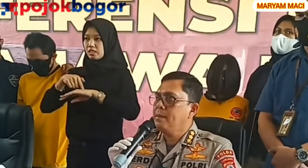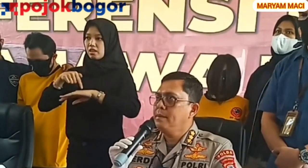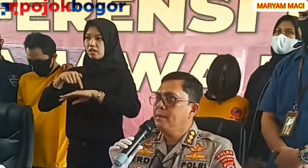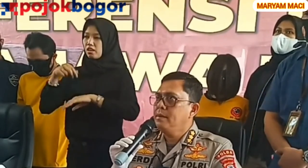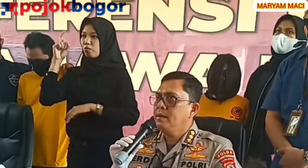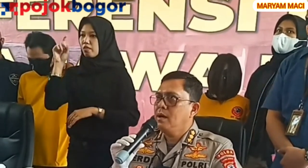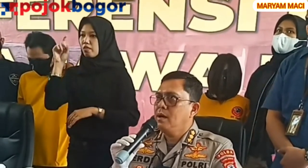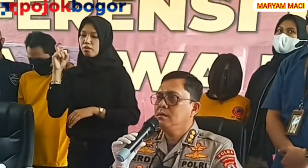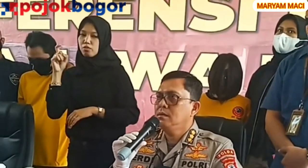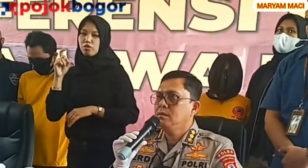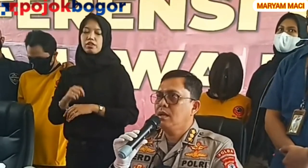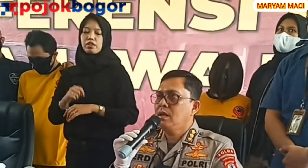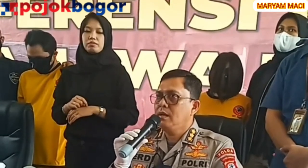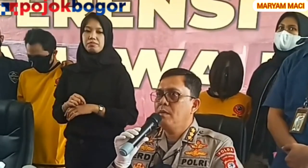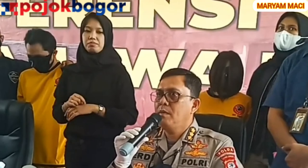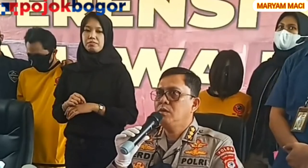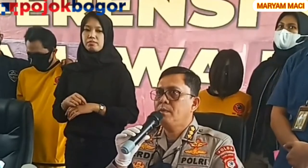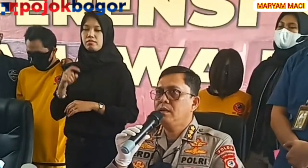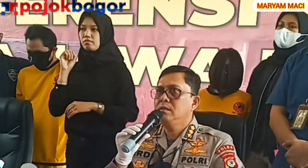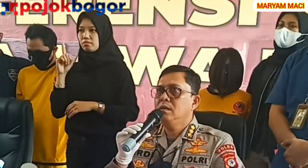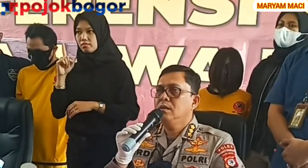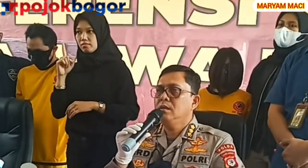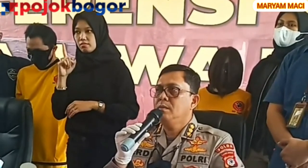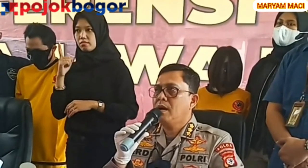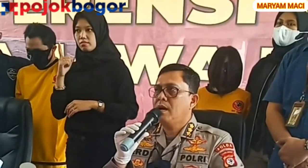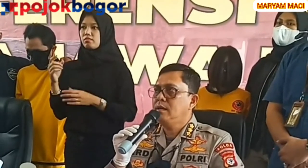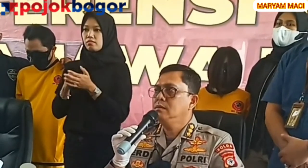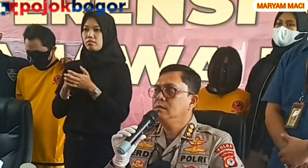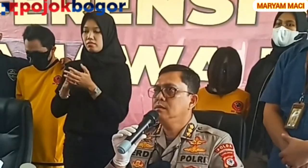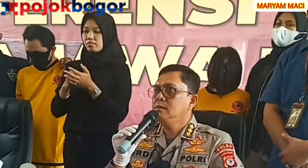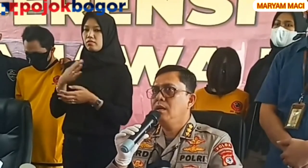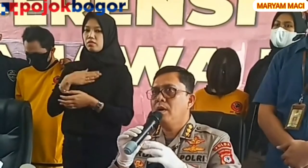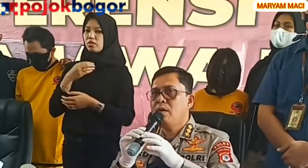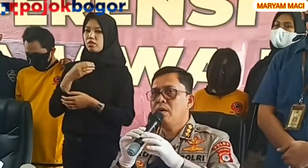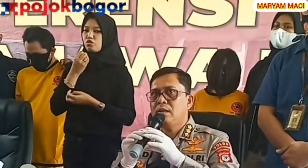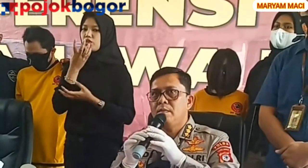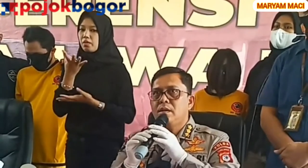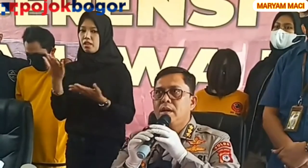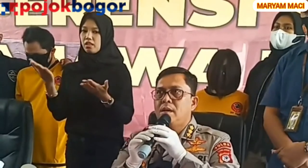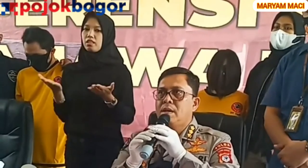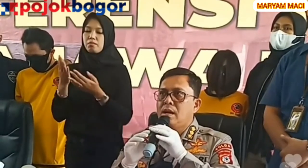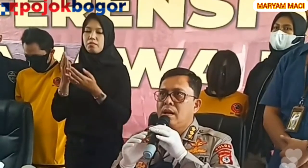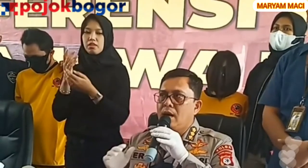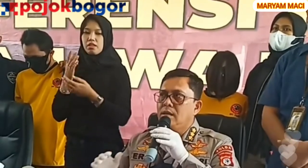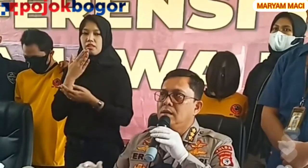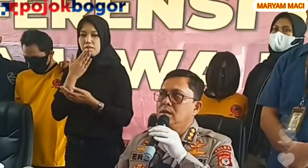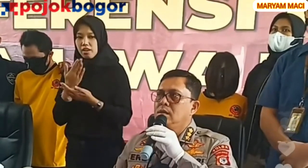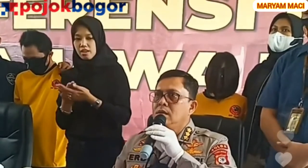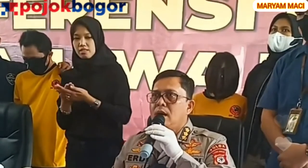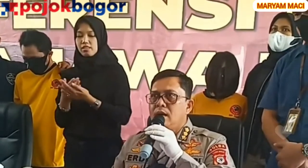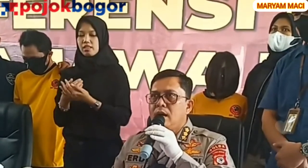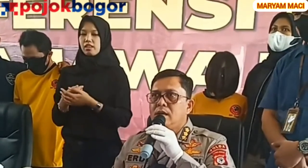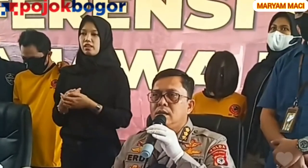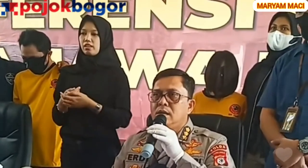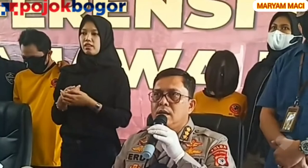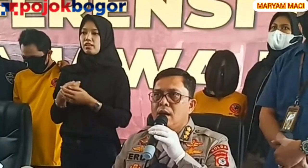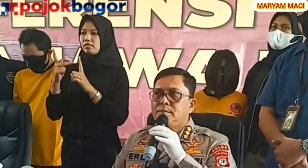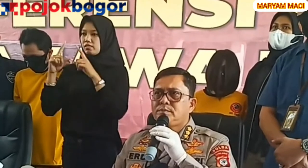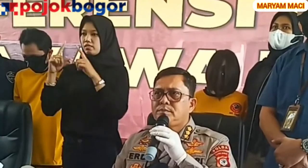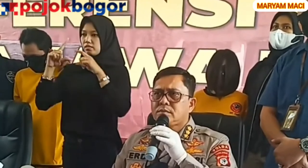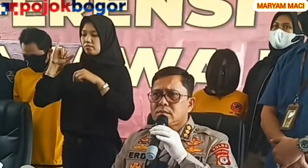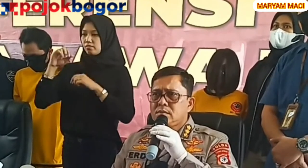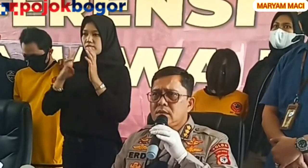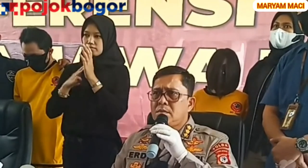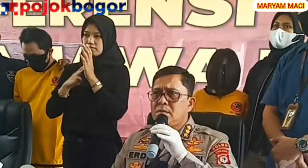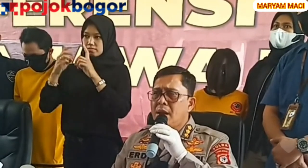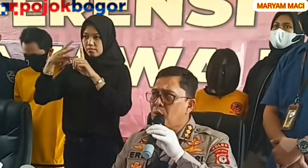ya, sekali lagi kami mengucapkan terima kasih dan himbawan kami kepada masyarakat agar segera